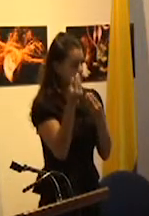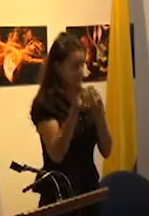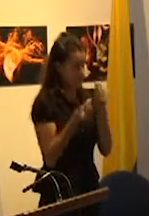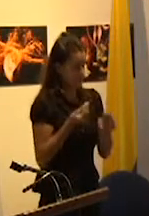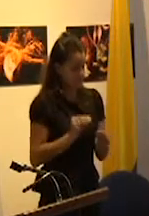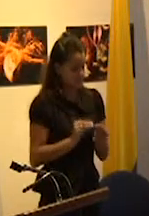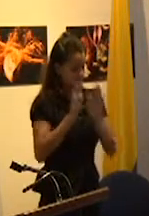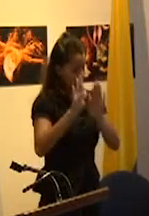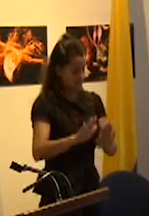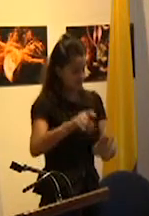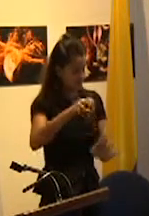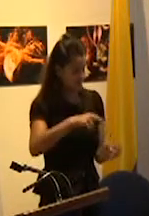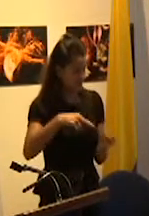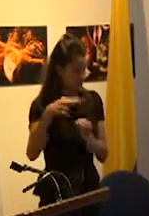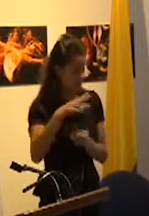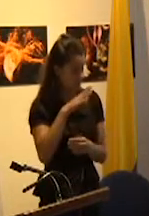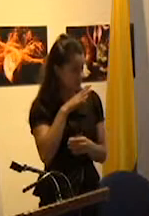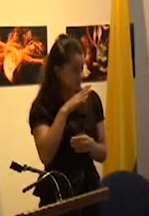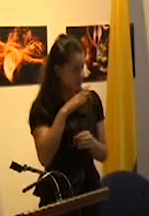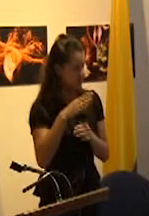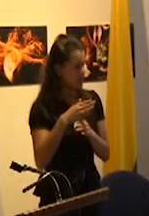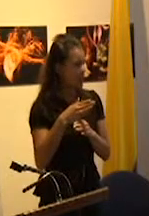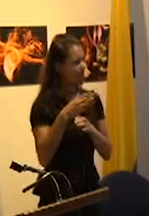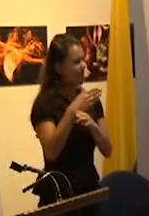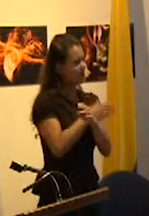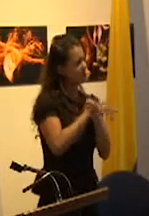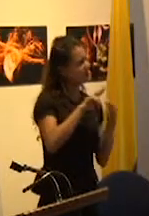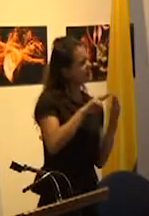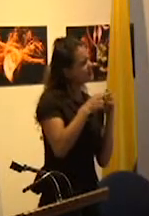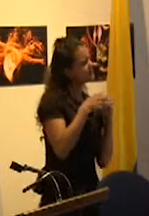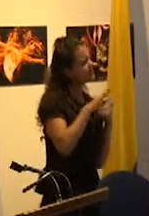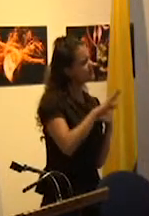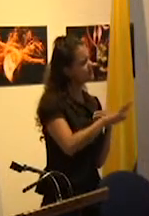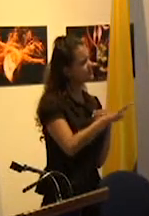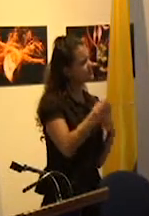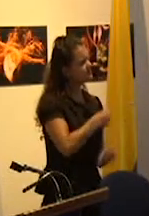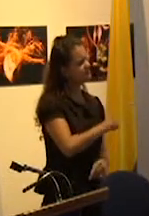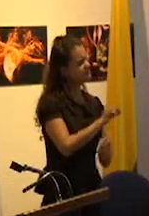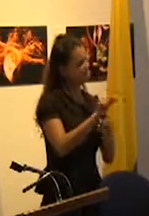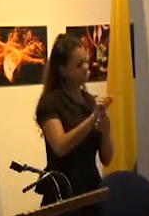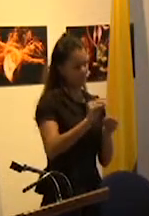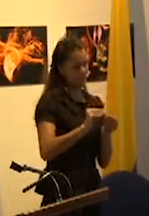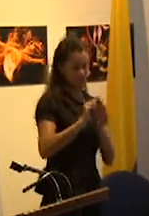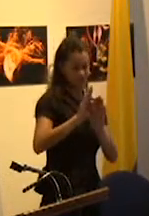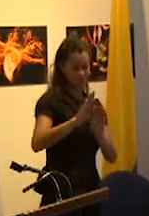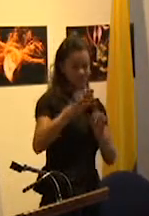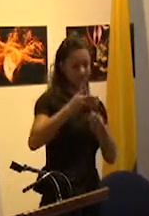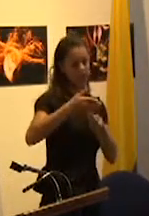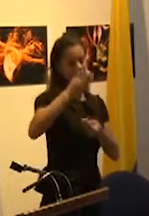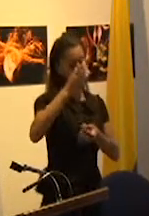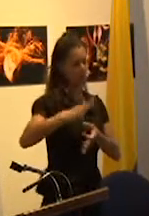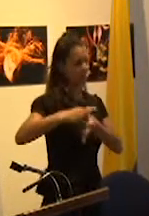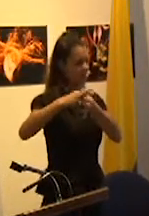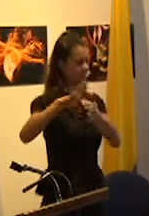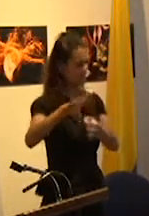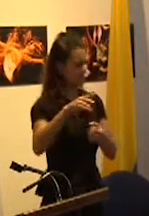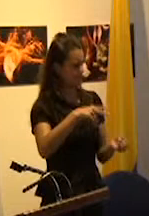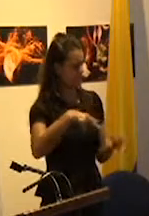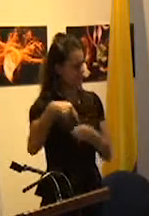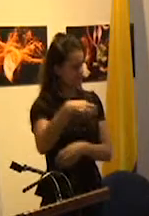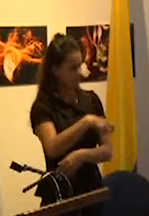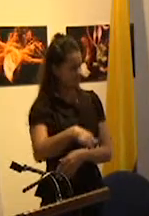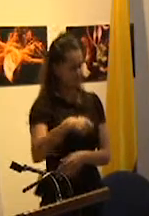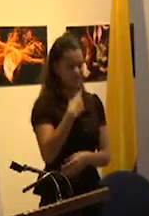tiene que ver con la crítica al carácter laico de la educación primaria que coarta la